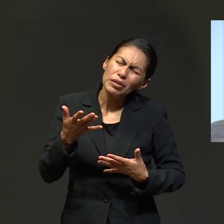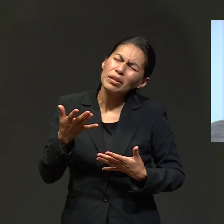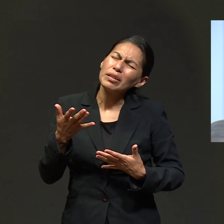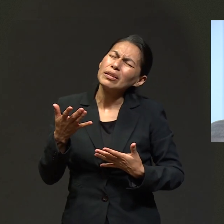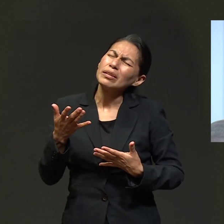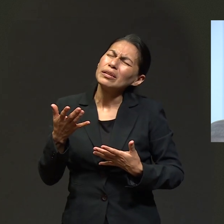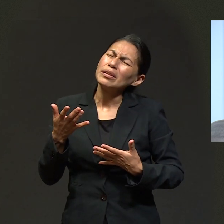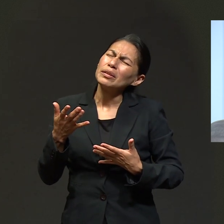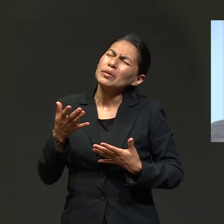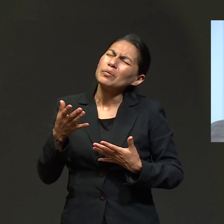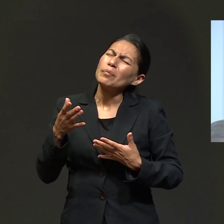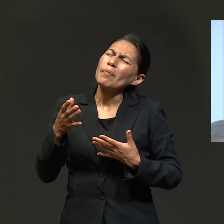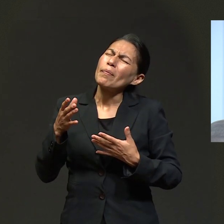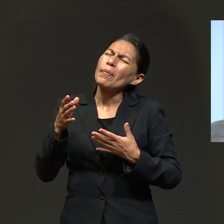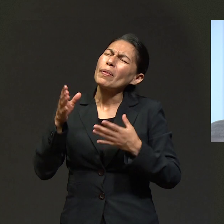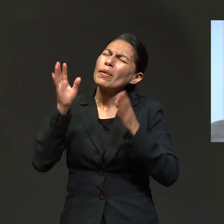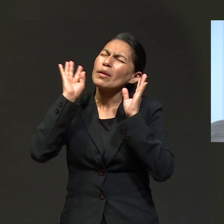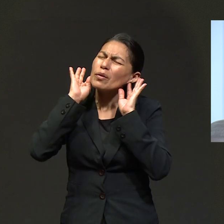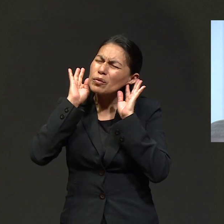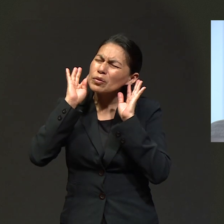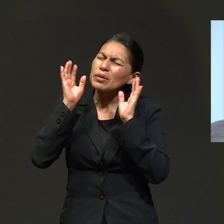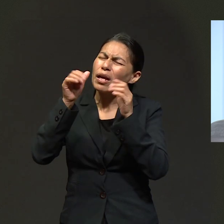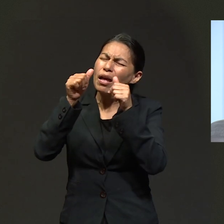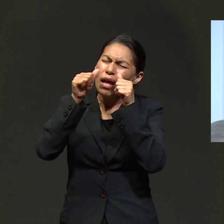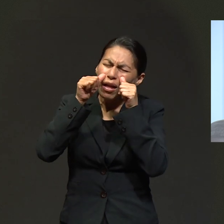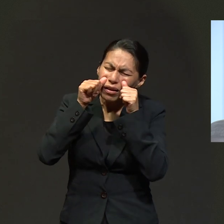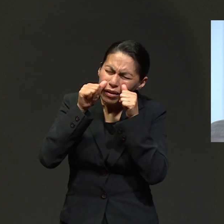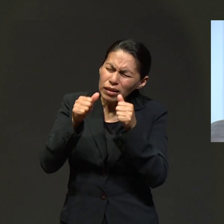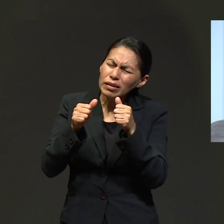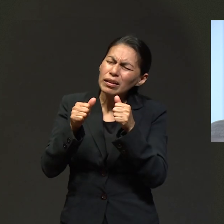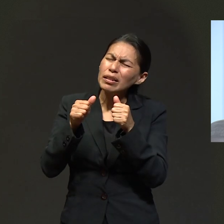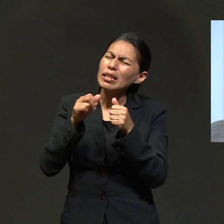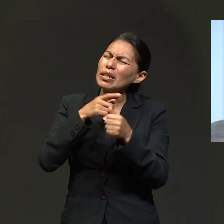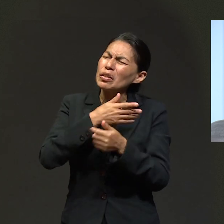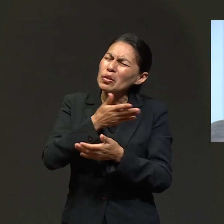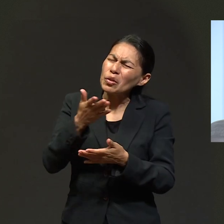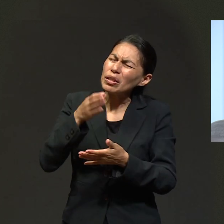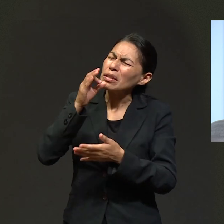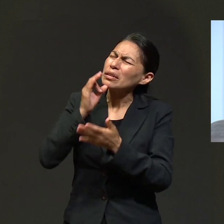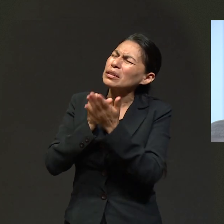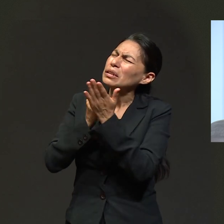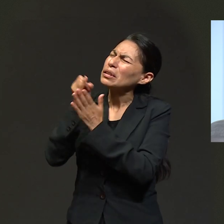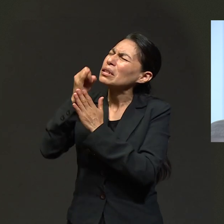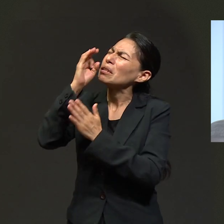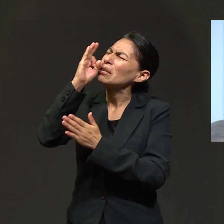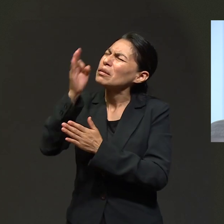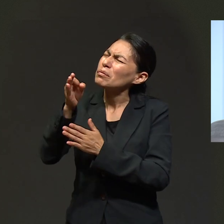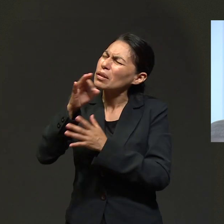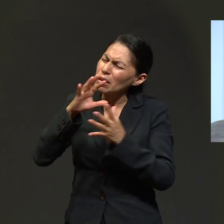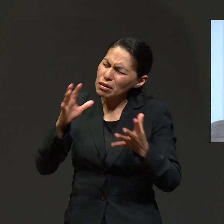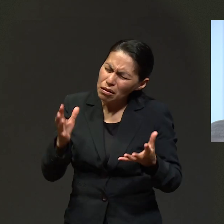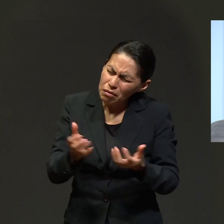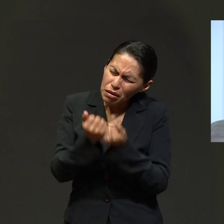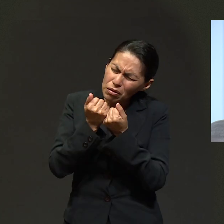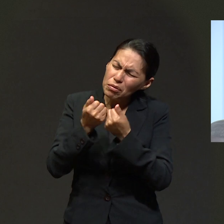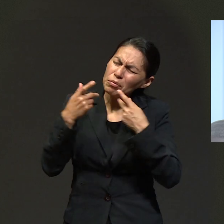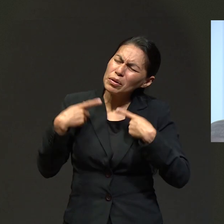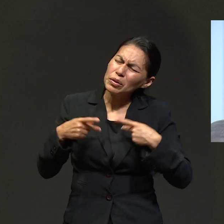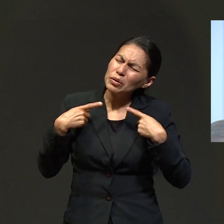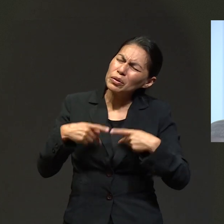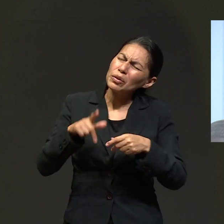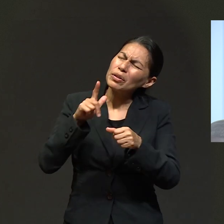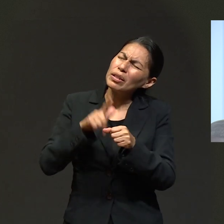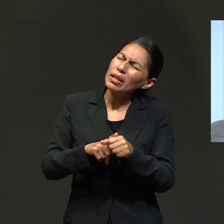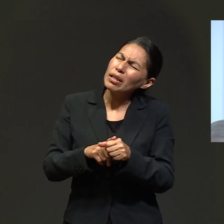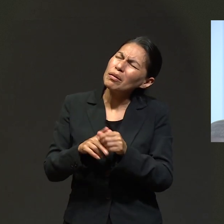aceptan, te aceptan como su salvador personal. Amén. Ruego misericordia, Padre Santo,